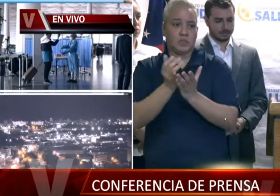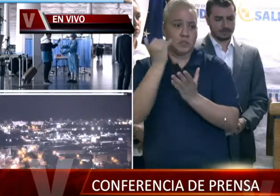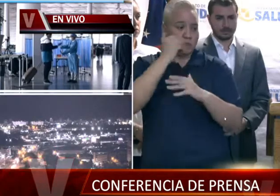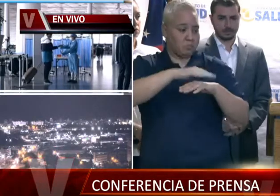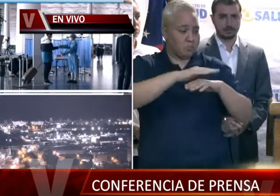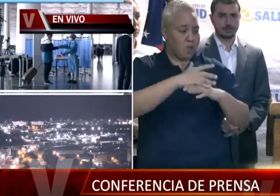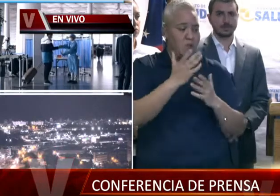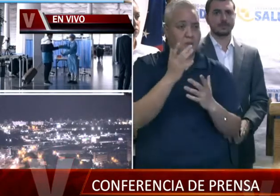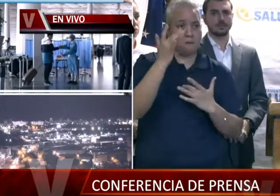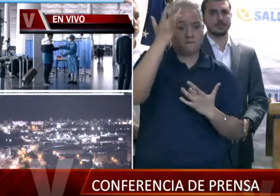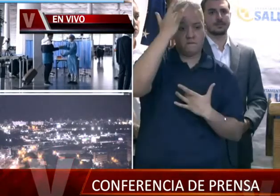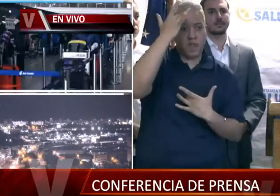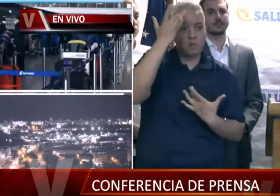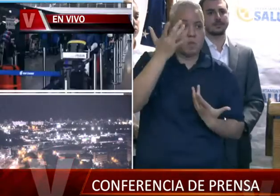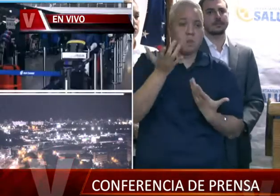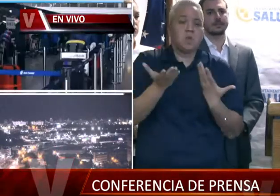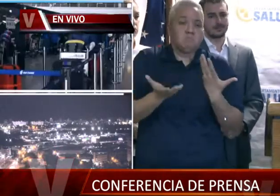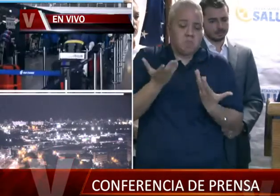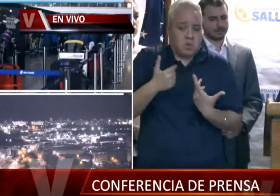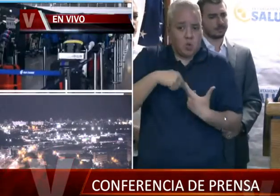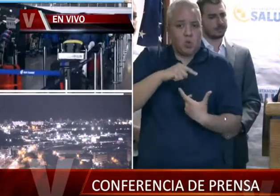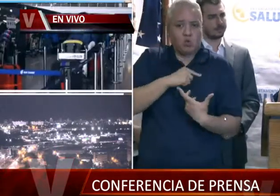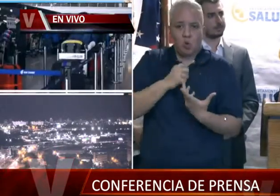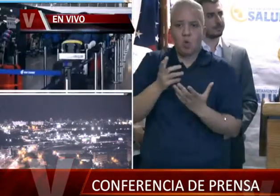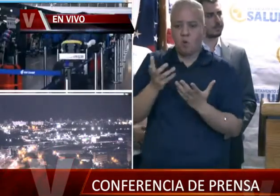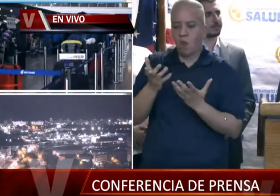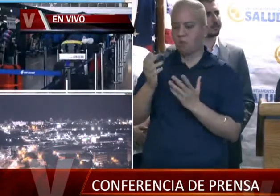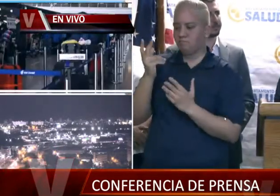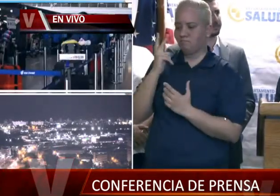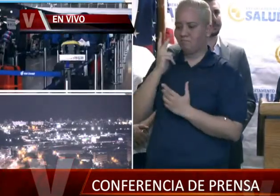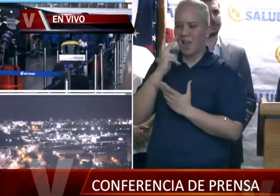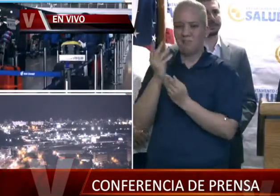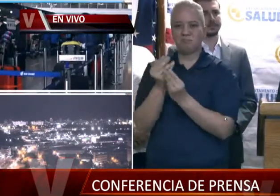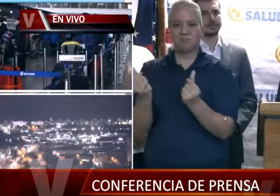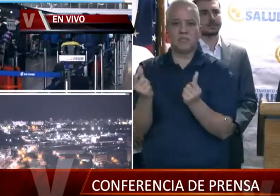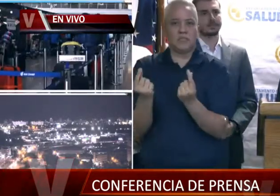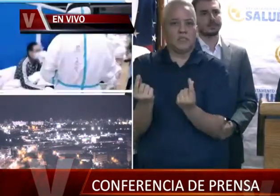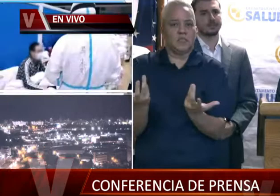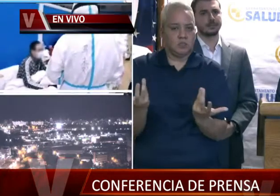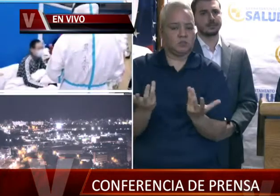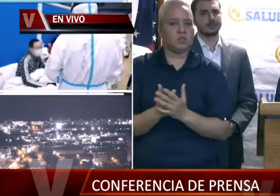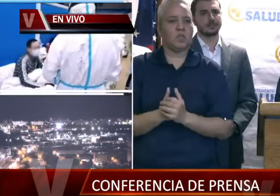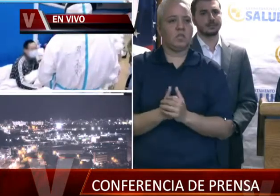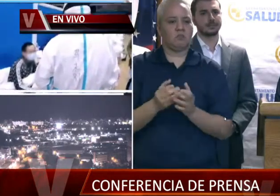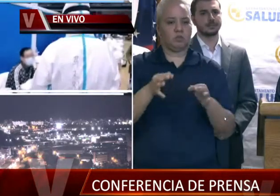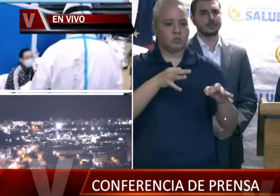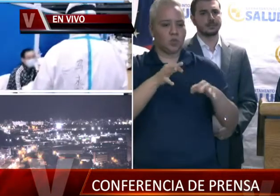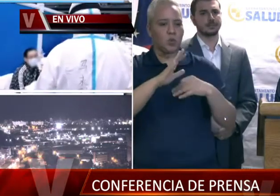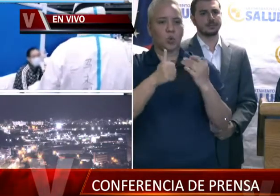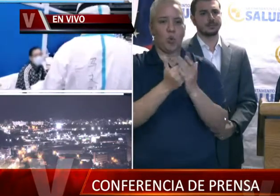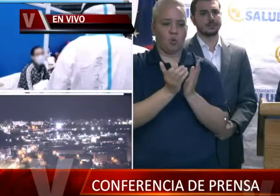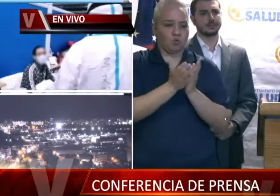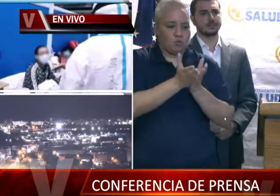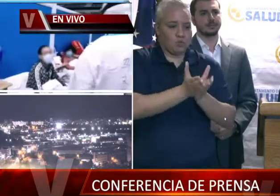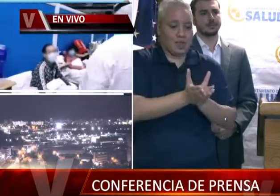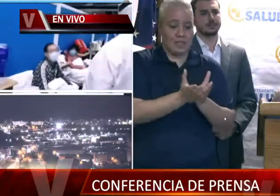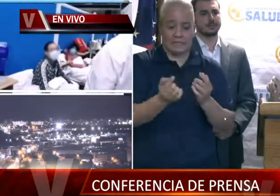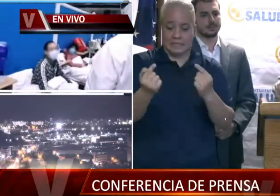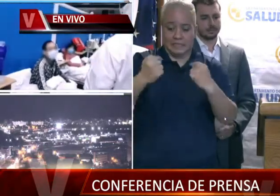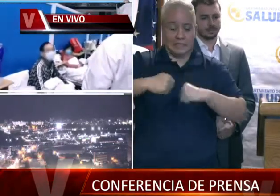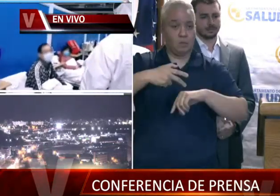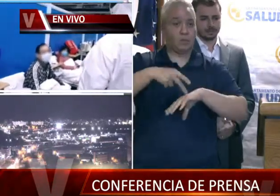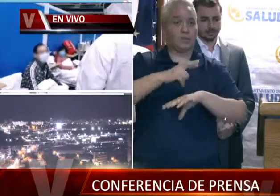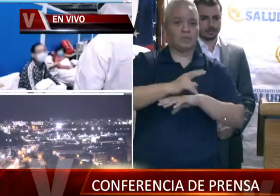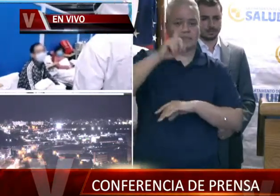pues probablemente le hubiésemos tomado las medidas. Pues la instrucción es que todos esos cruceros que vengan a Puerto Rico tienen que